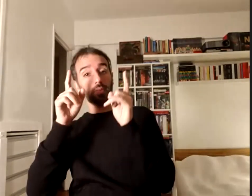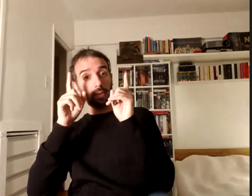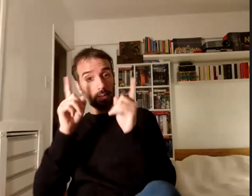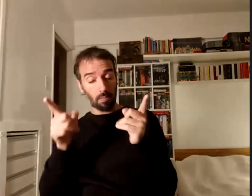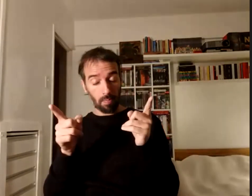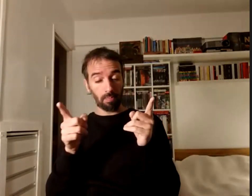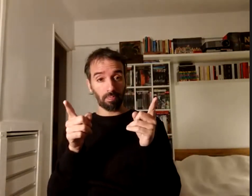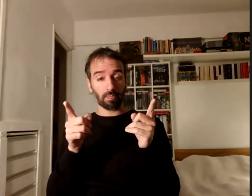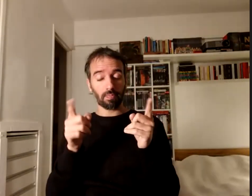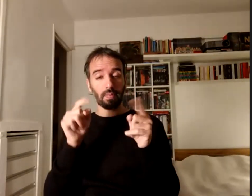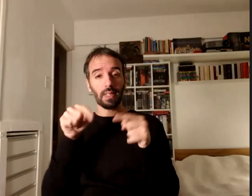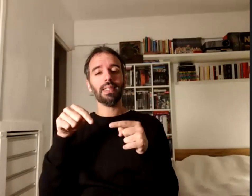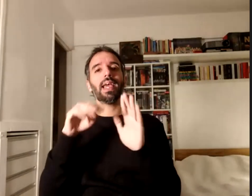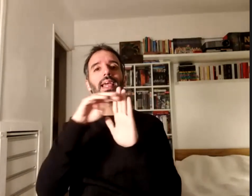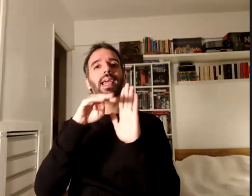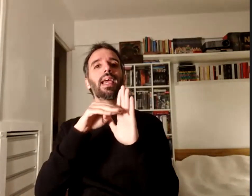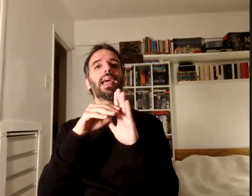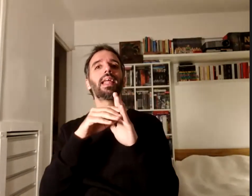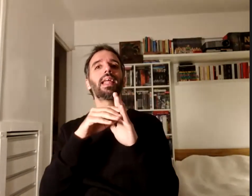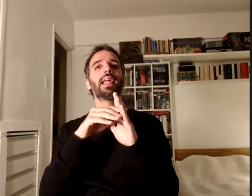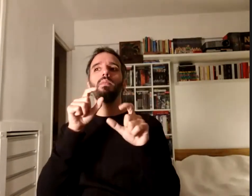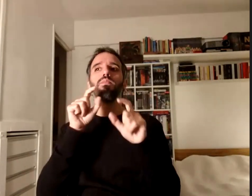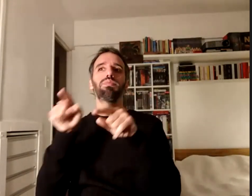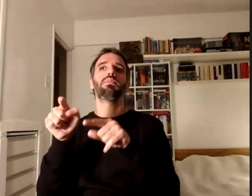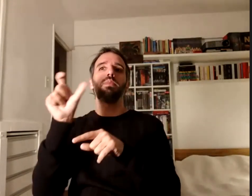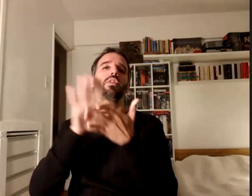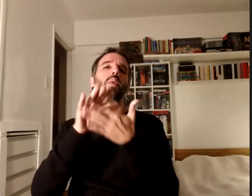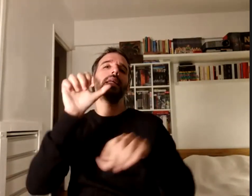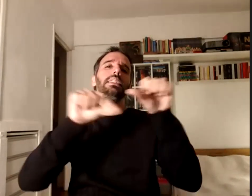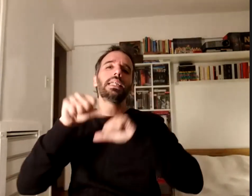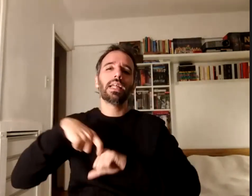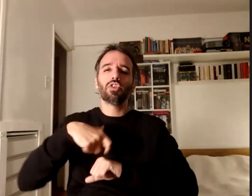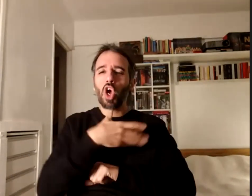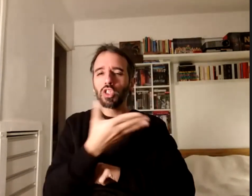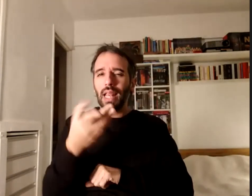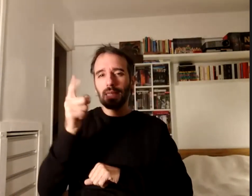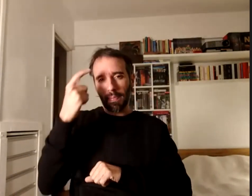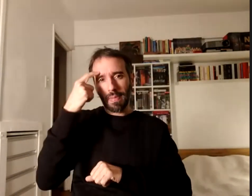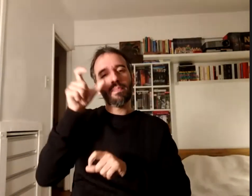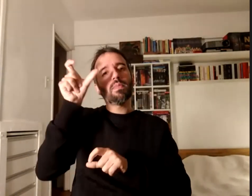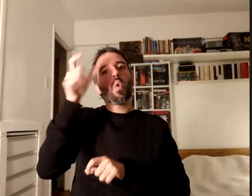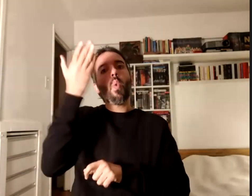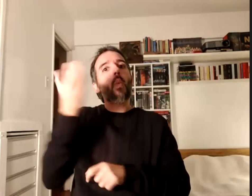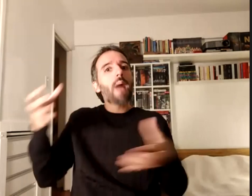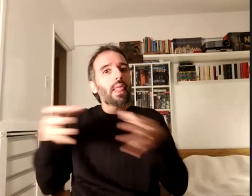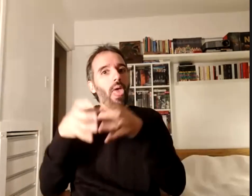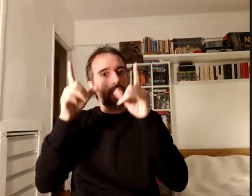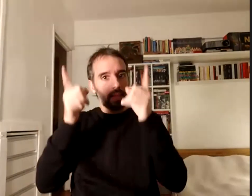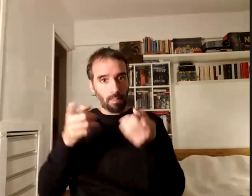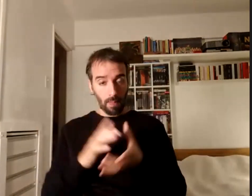categorías empiezan a interpelar también a las ciencias sociales y a las humanidades y en este sentido